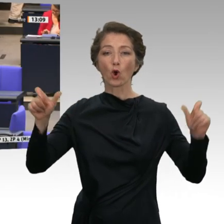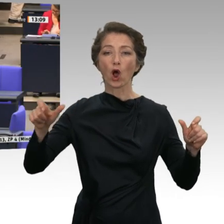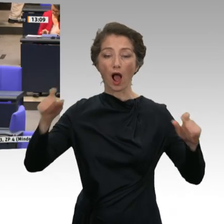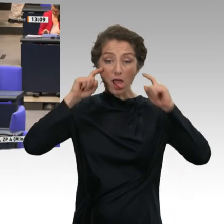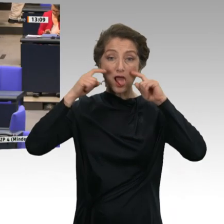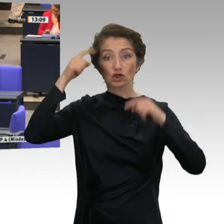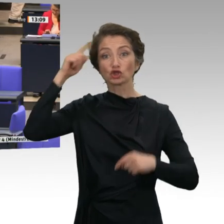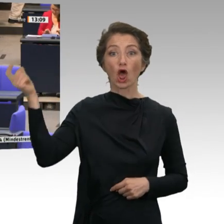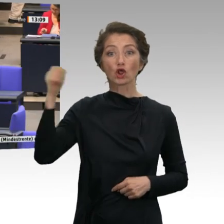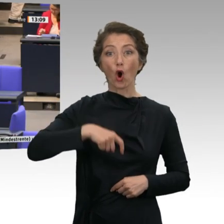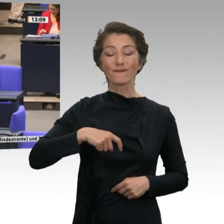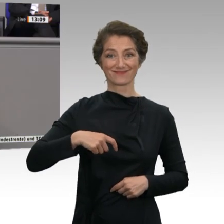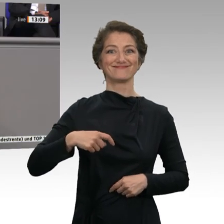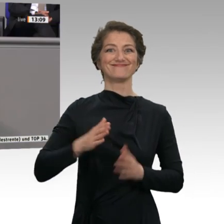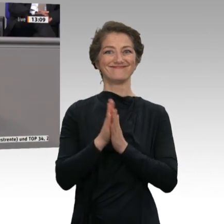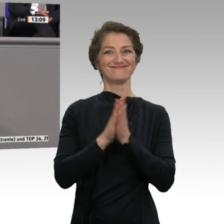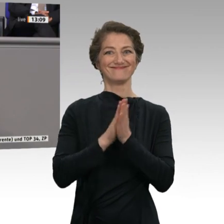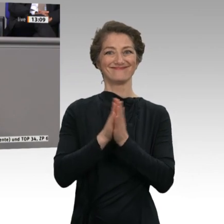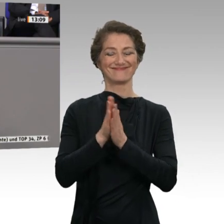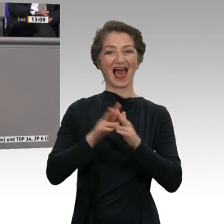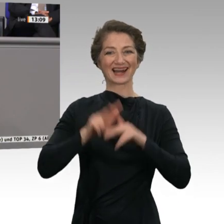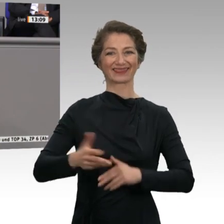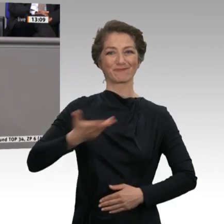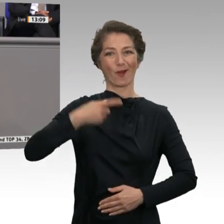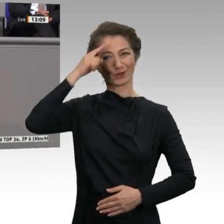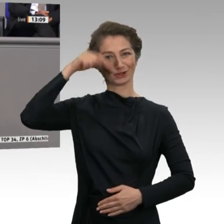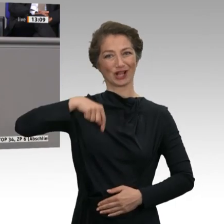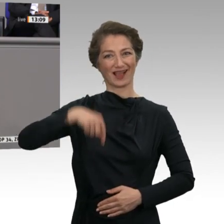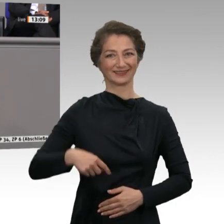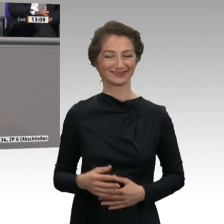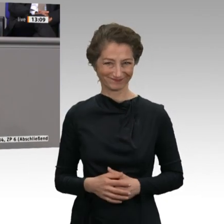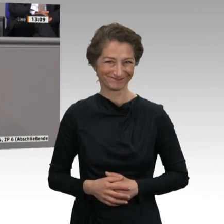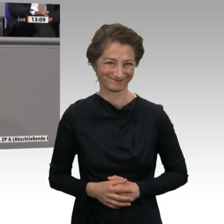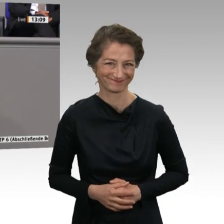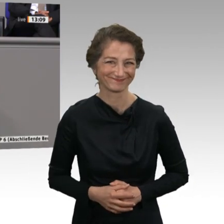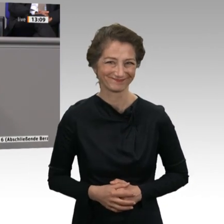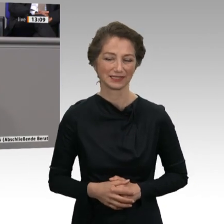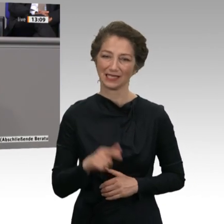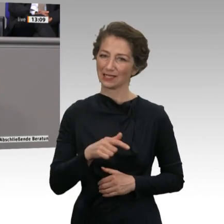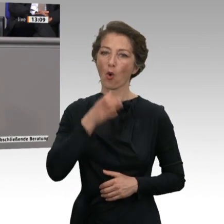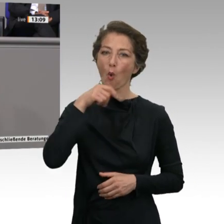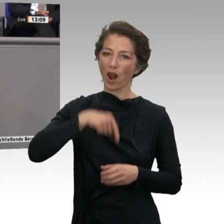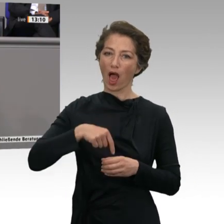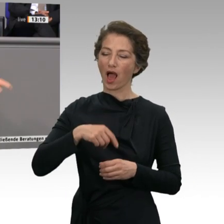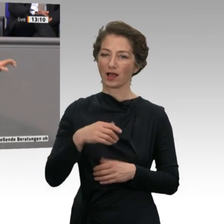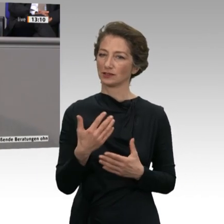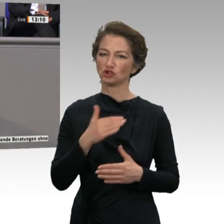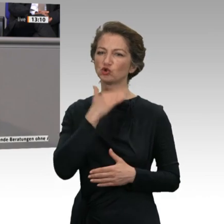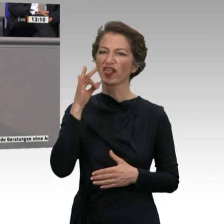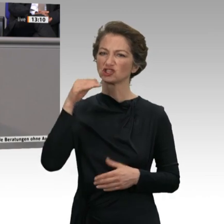deutschen Steuerzahler. Ich muss Ihnen sagen, da sind wirklich 28 Stück Würfelzucker drin, auf den Liter. Aber die ganze Sache